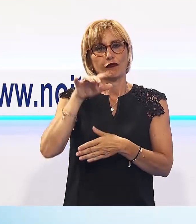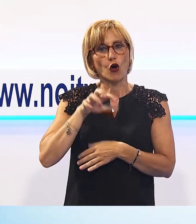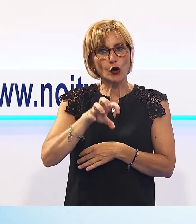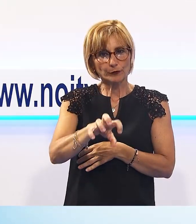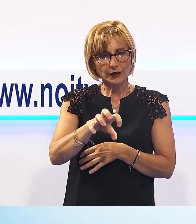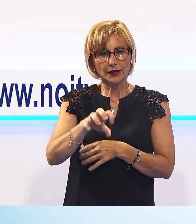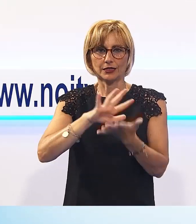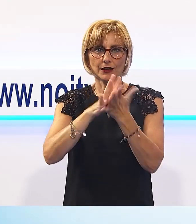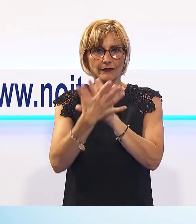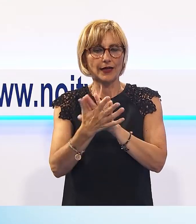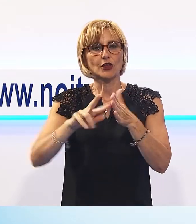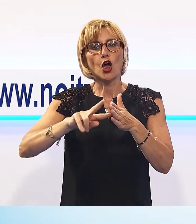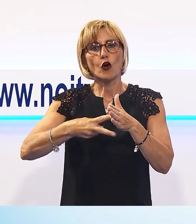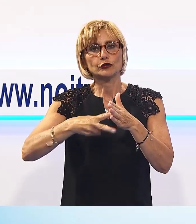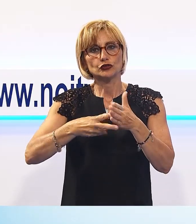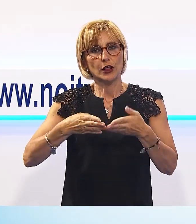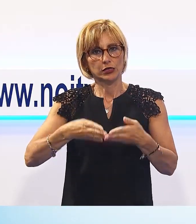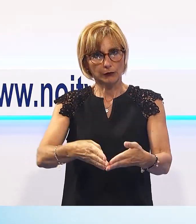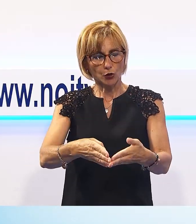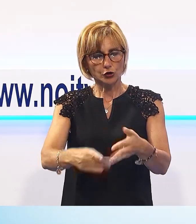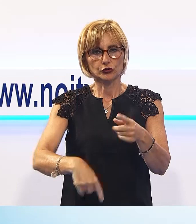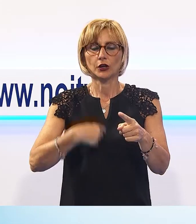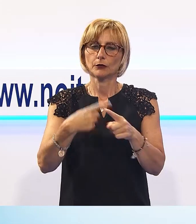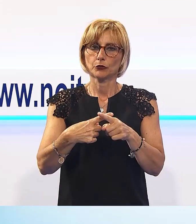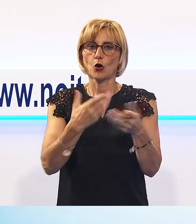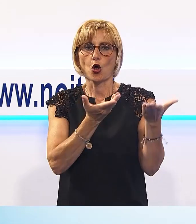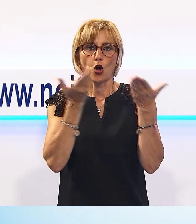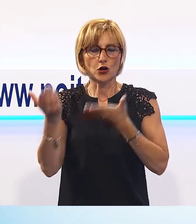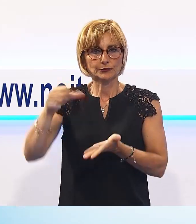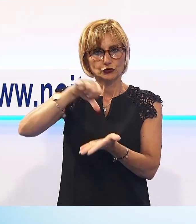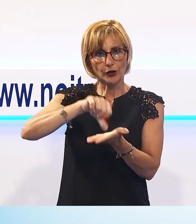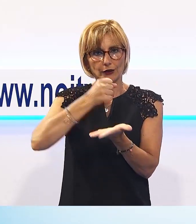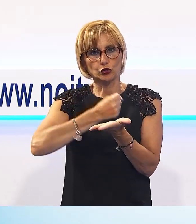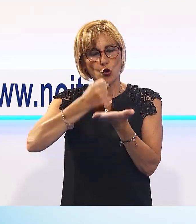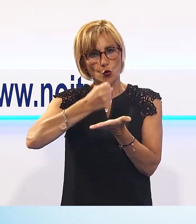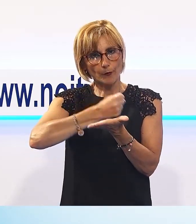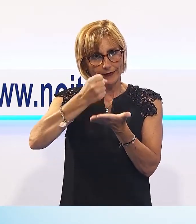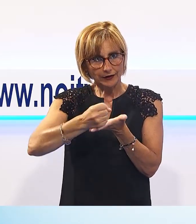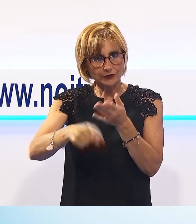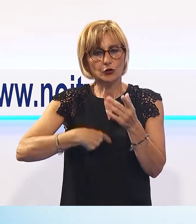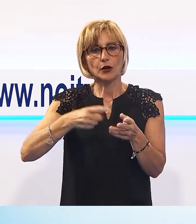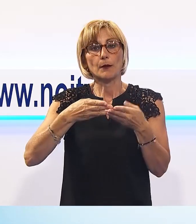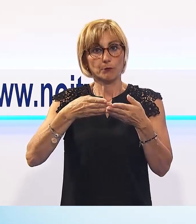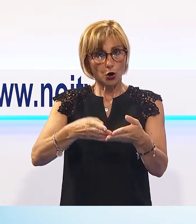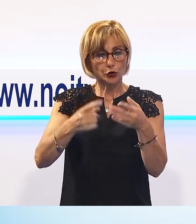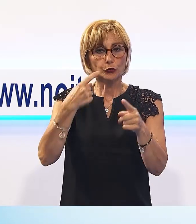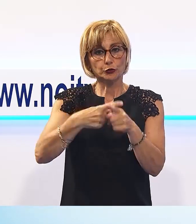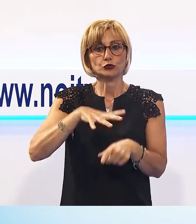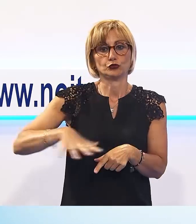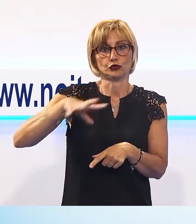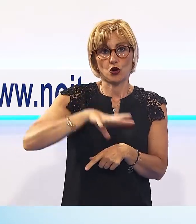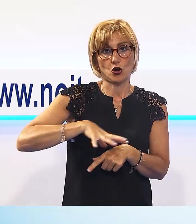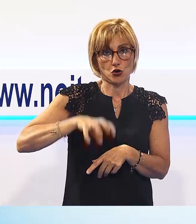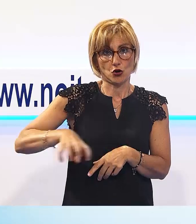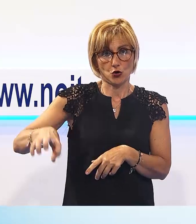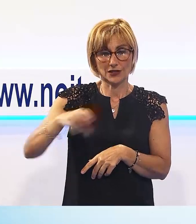l'ufficina del porto e ospiterà anche un centro di documentazione del porto a punto e del quartiere, che sarà dedicato proprio al recupero